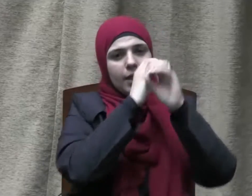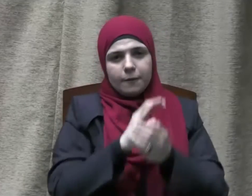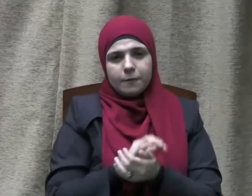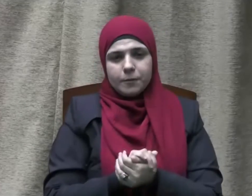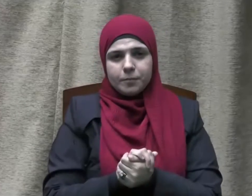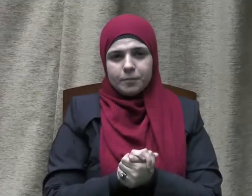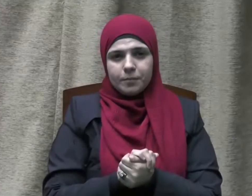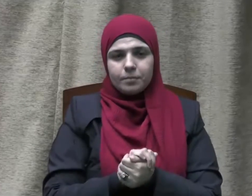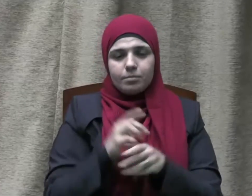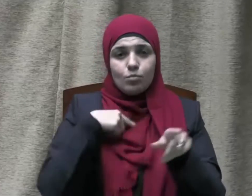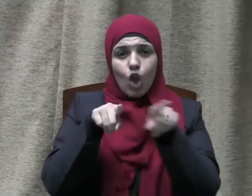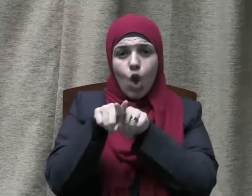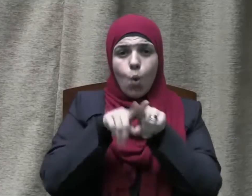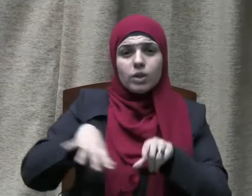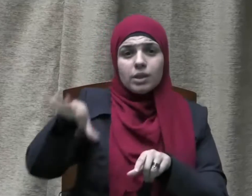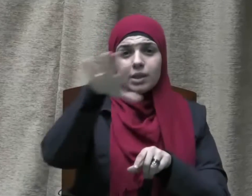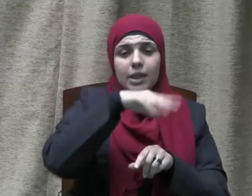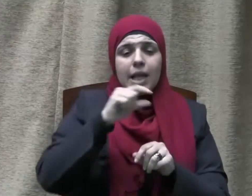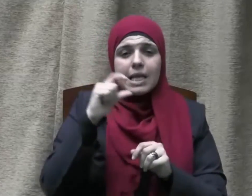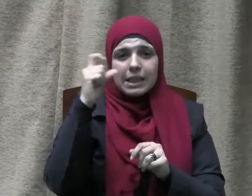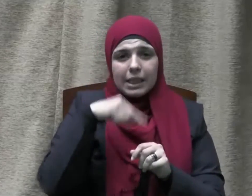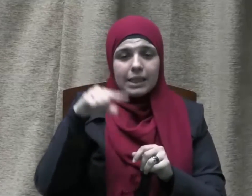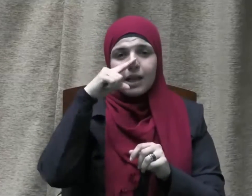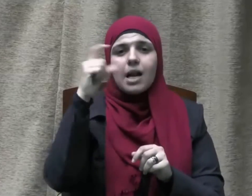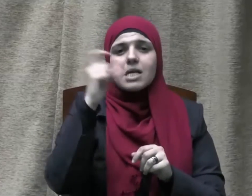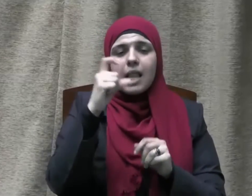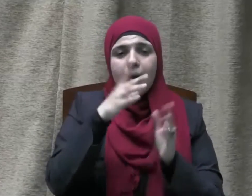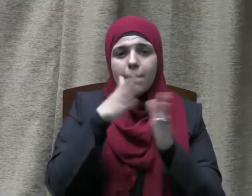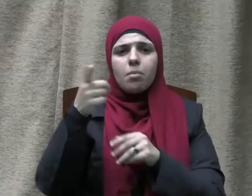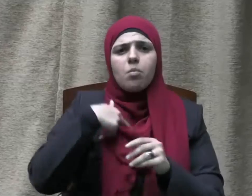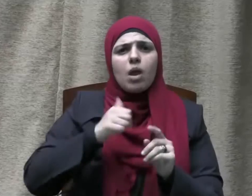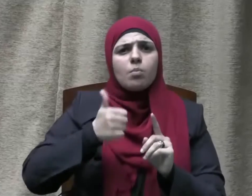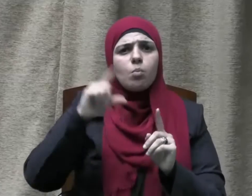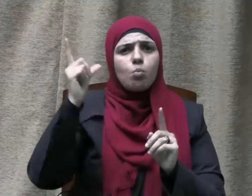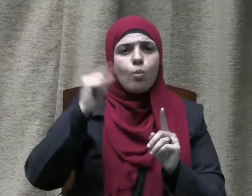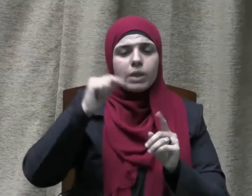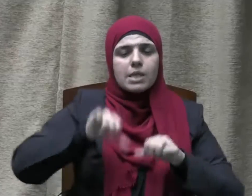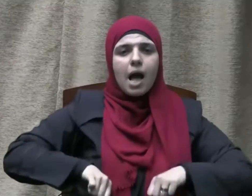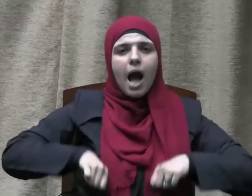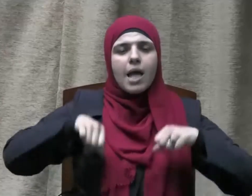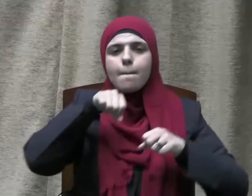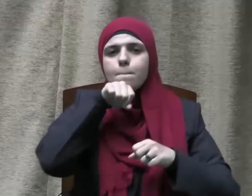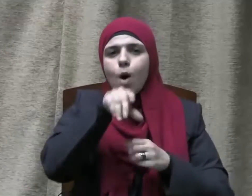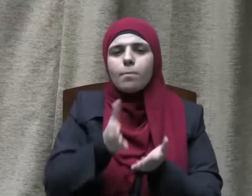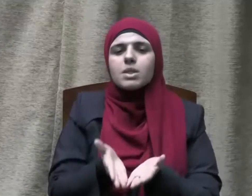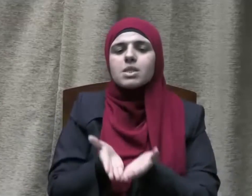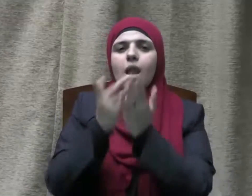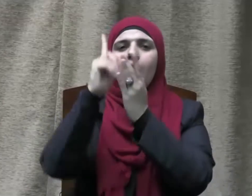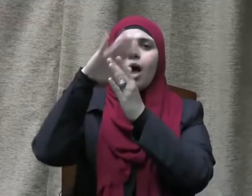إخوة الإسلام لقد تميزت حياة النبي صلى الله عليه وسلم